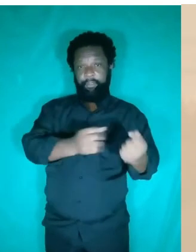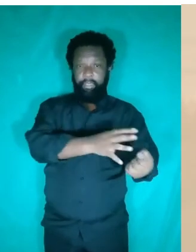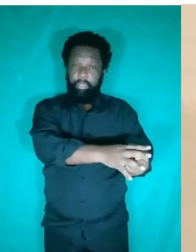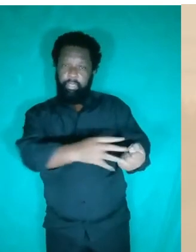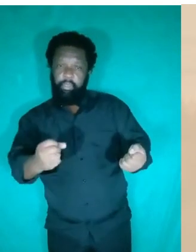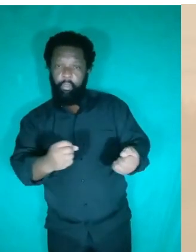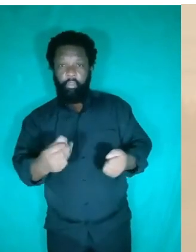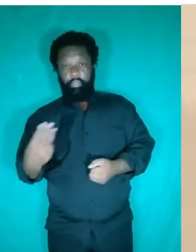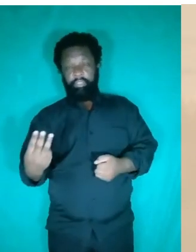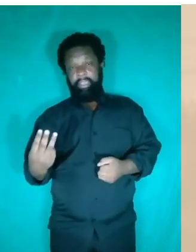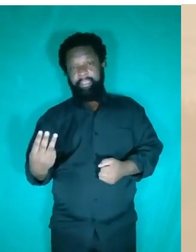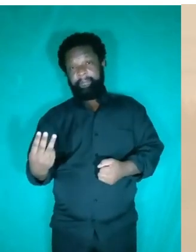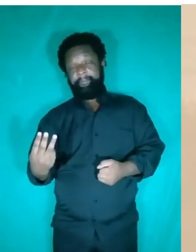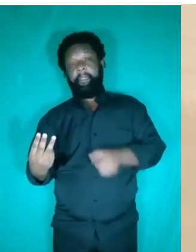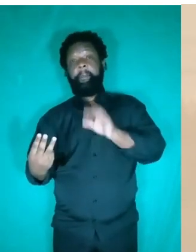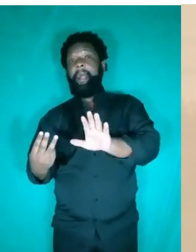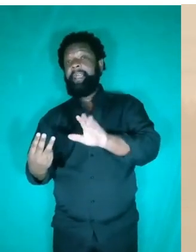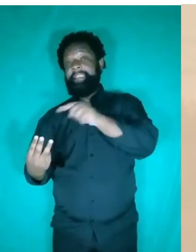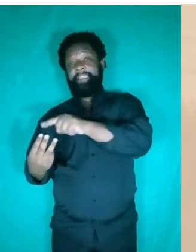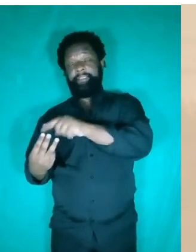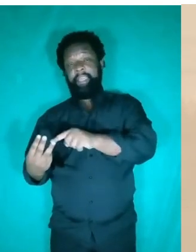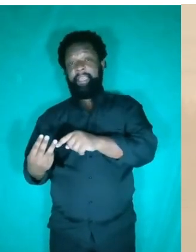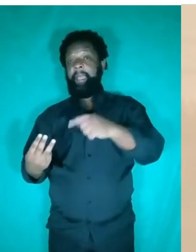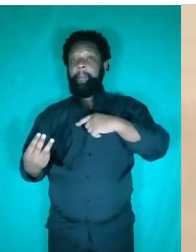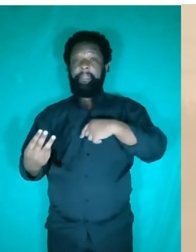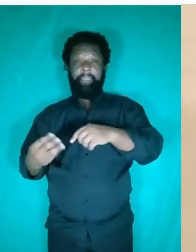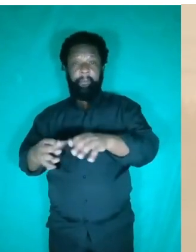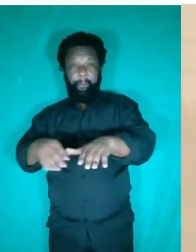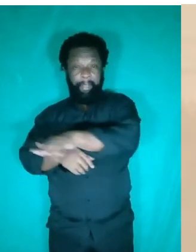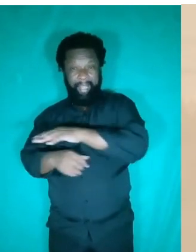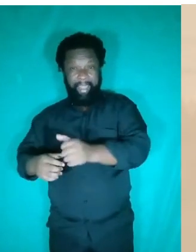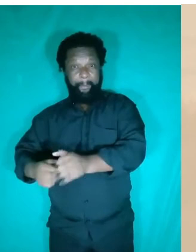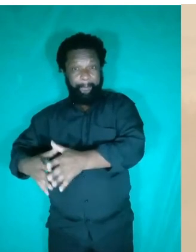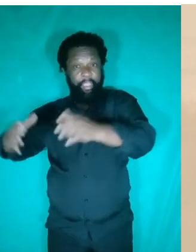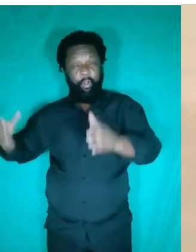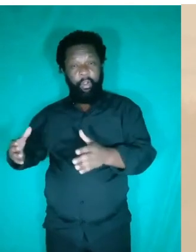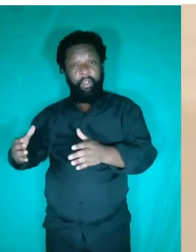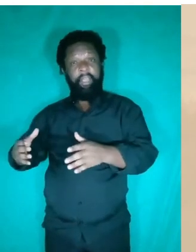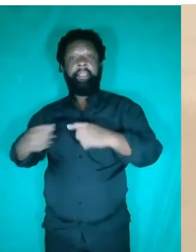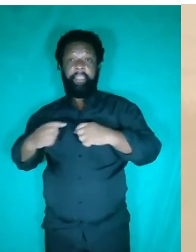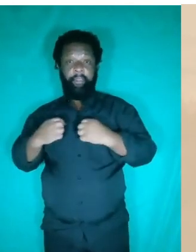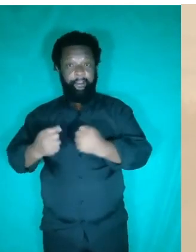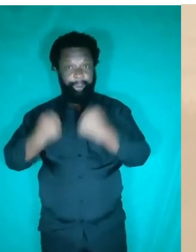para o pistão 3. Só que esse pistão 3, por ter uma área maior, ele adquire uma força maior.